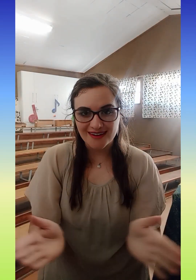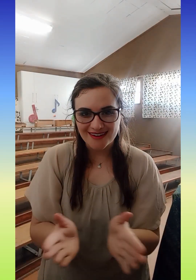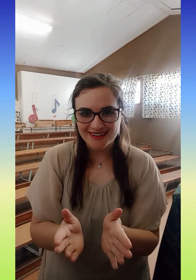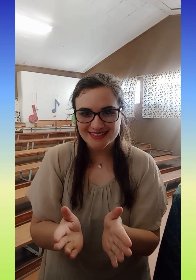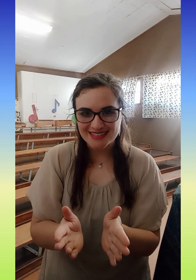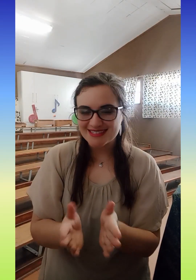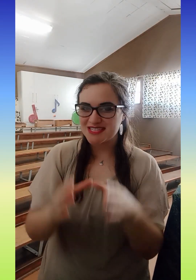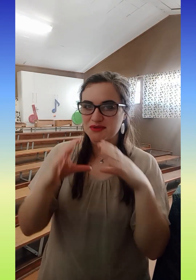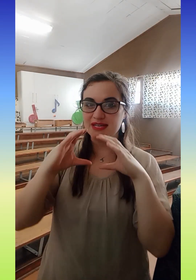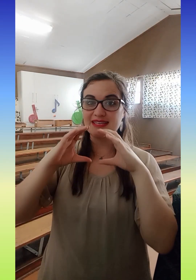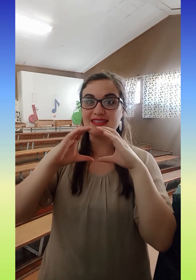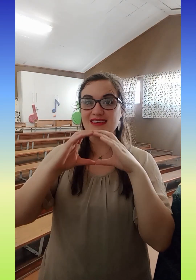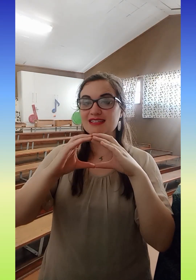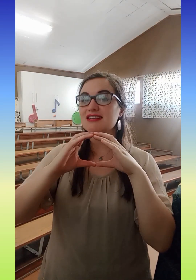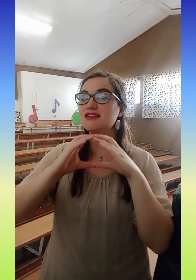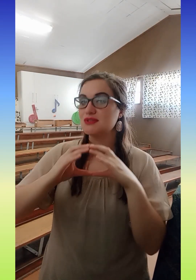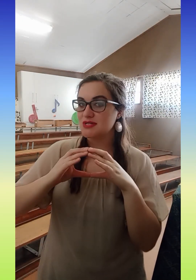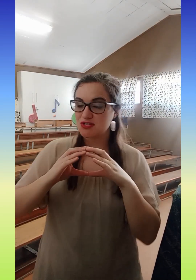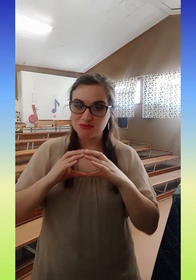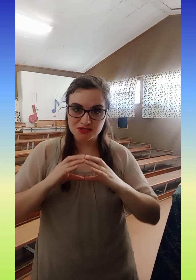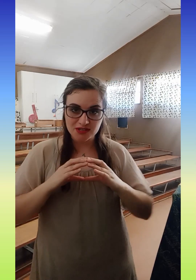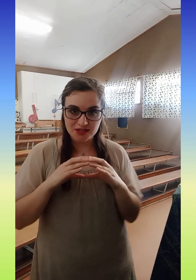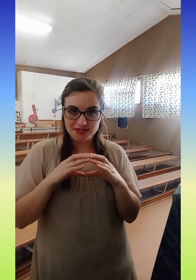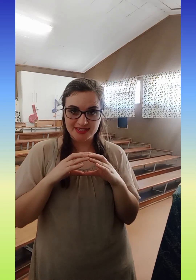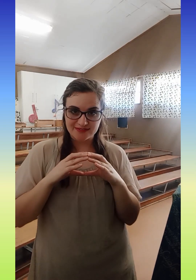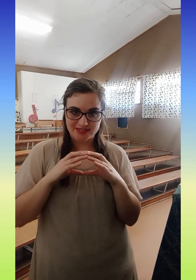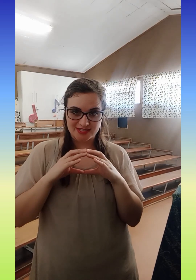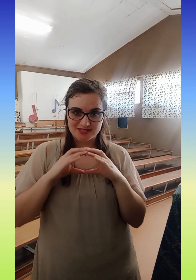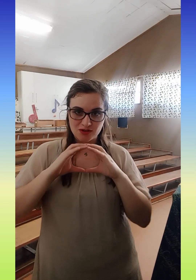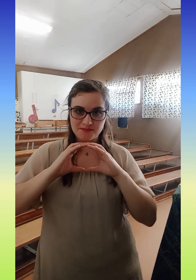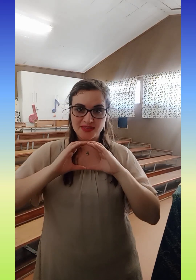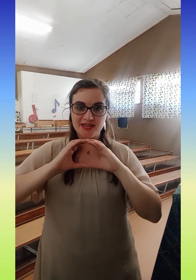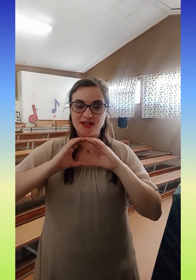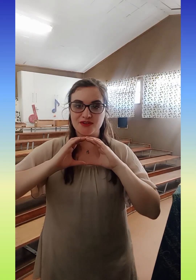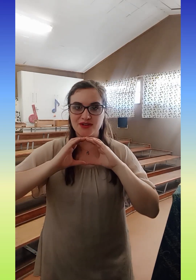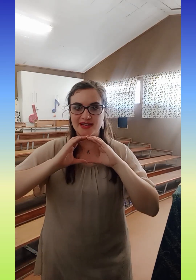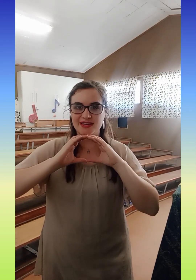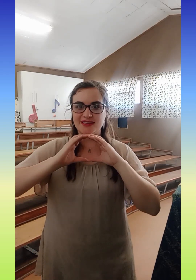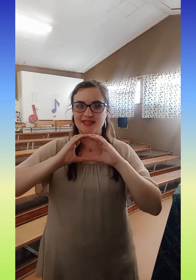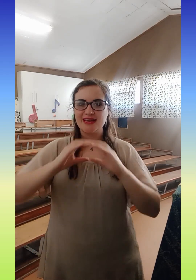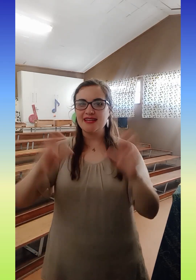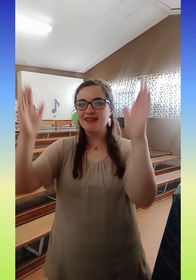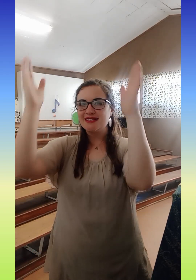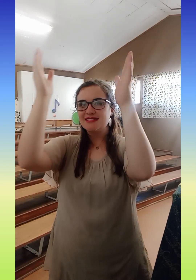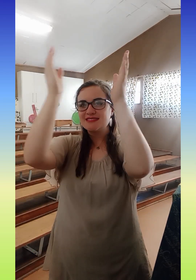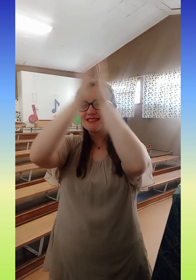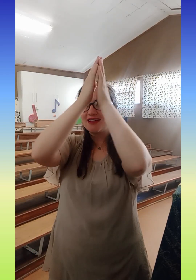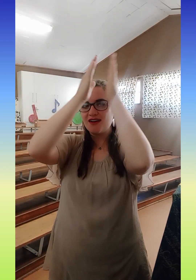Dit is jou heel noot. So ek wil ons doen gegaan ene kie van hulle sam. Ready en ta.